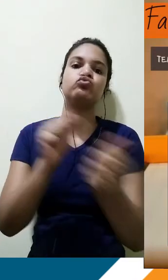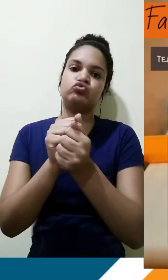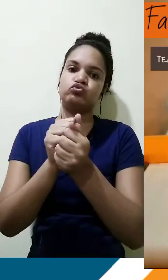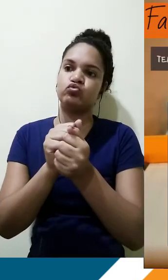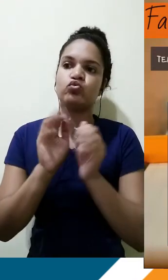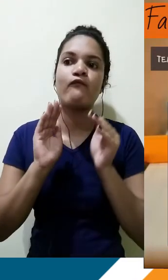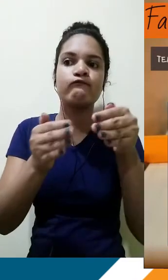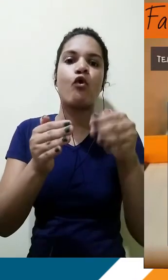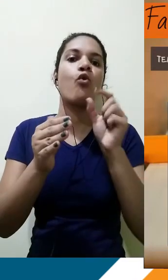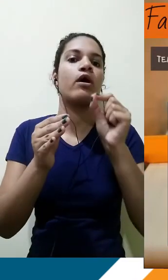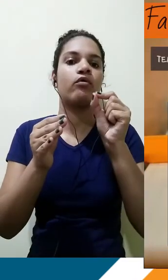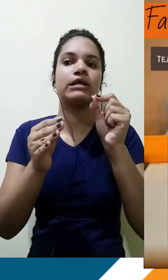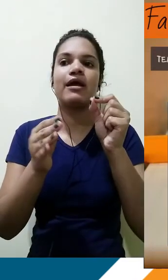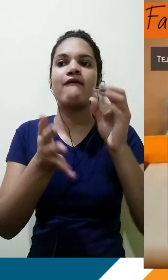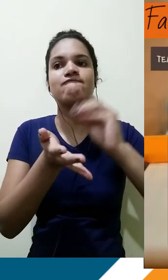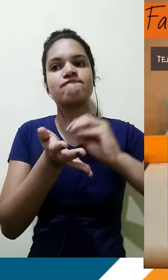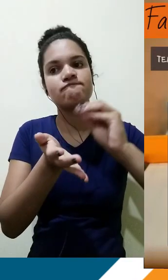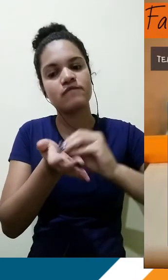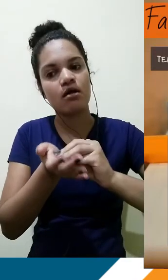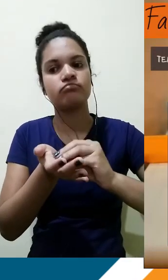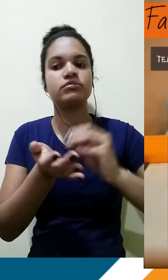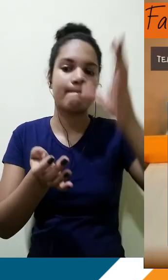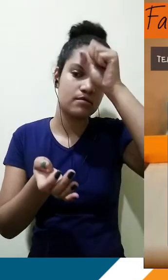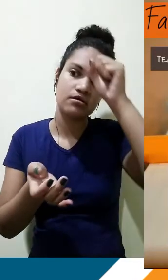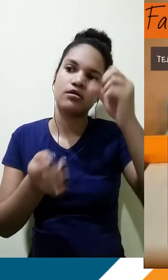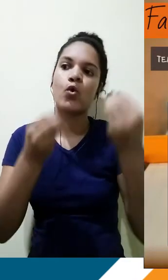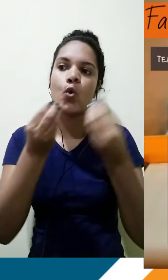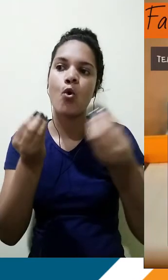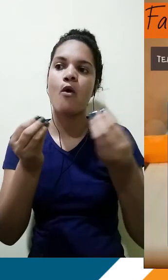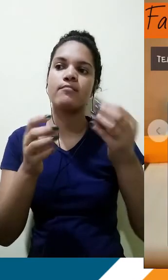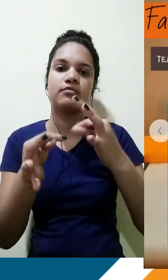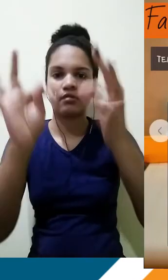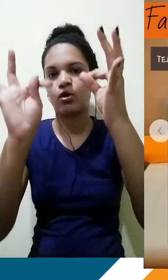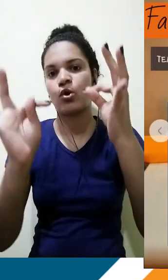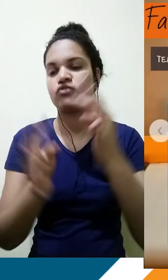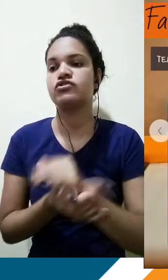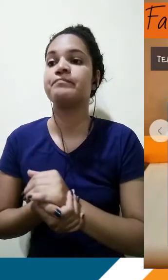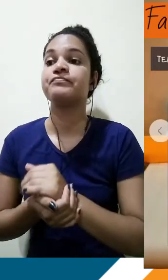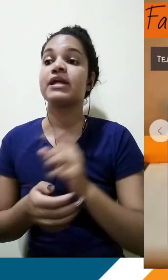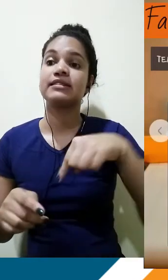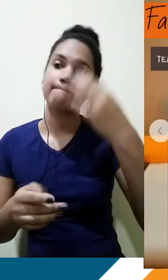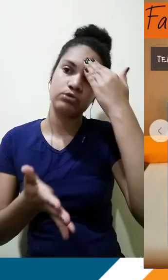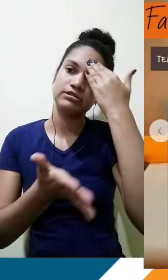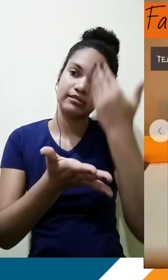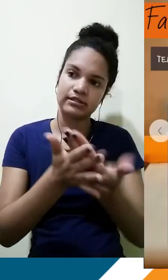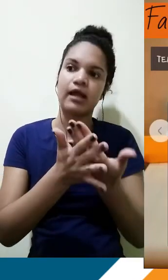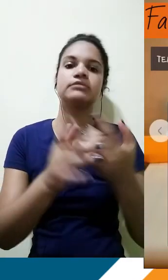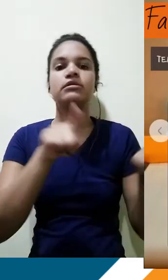Sofrem ainda com o analfabetismo tecnológico, desafio que assola o país. E por último, vem a tese trazendo os mesmos pontos que havia sendo